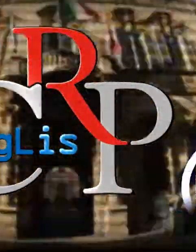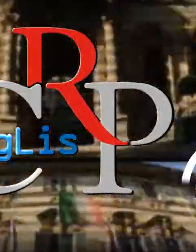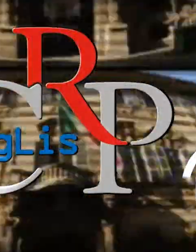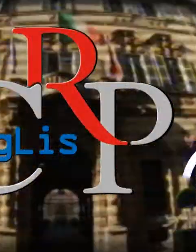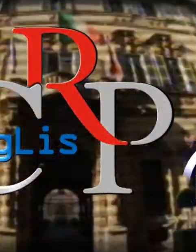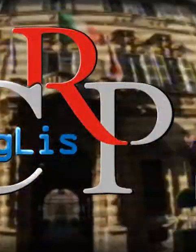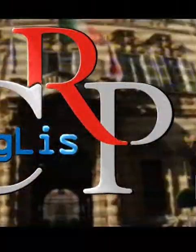Grazie